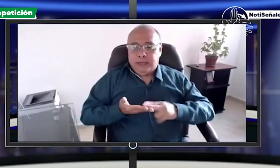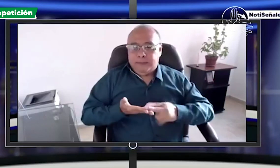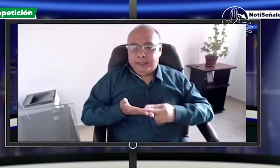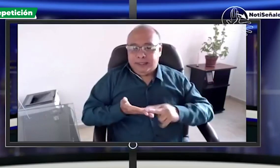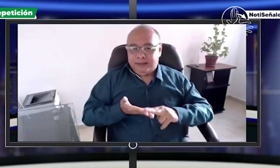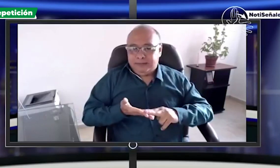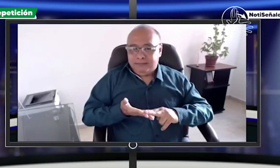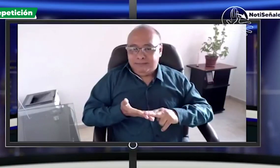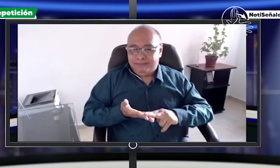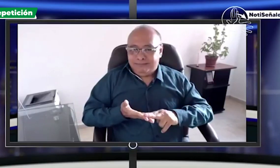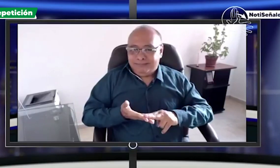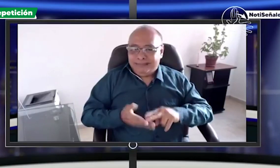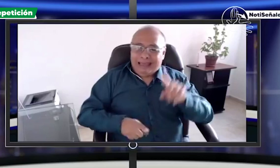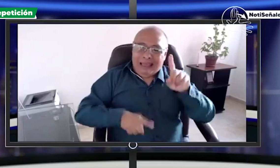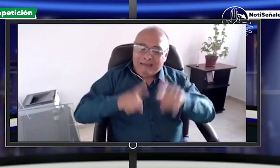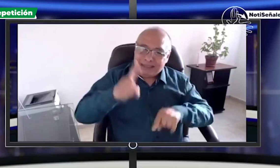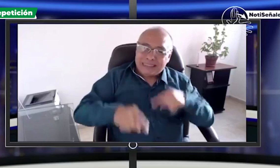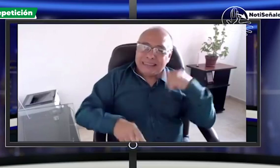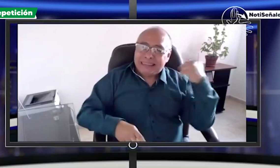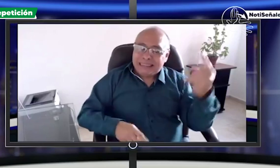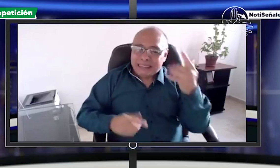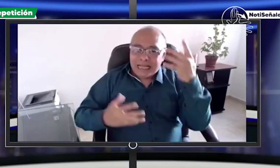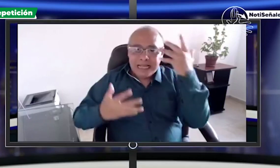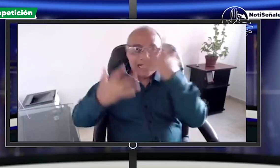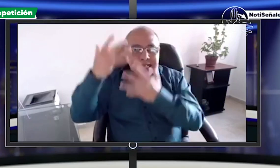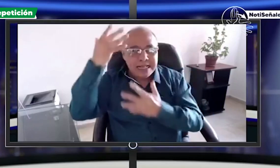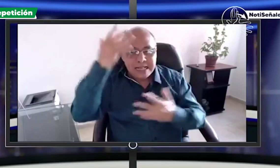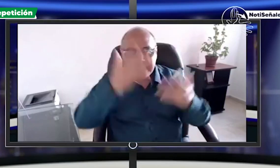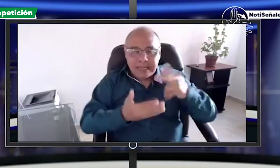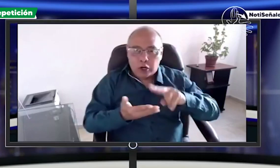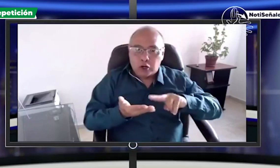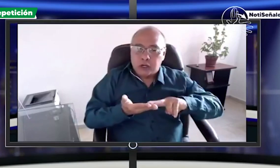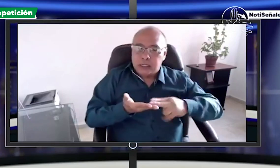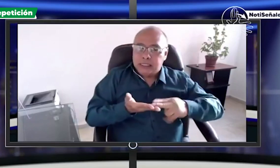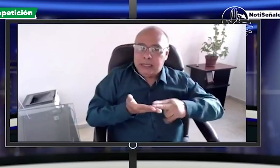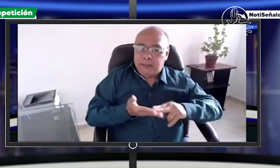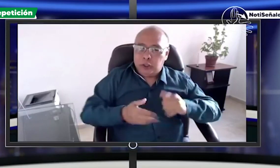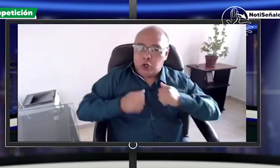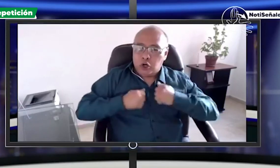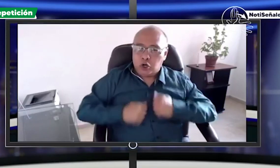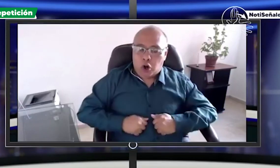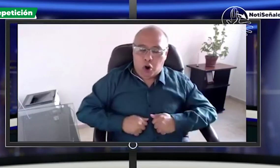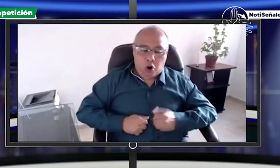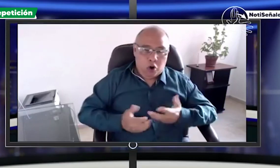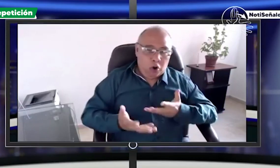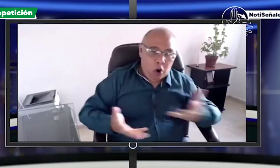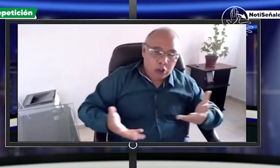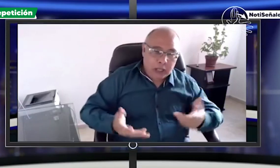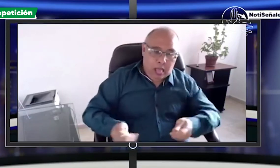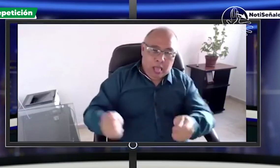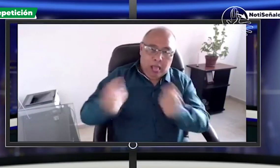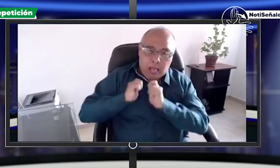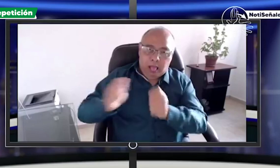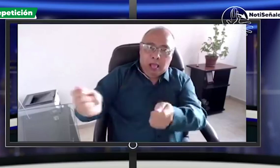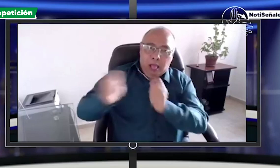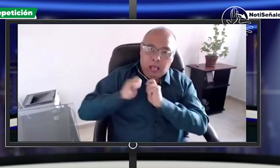importante aquí es que se comprenda el rol del intérprete de lengua de señas ya que existe mucha confusión al respecto